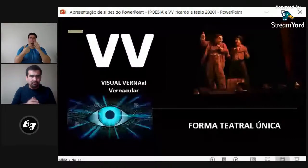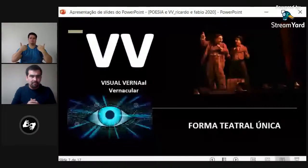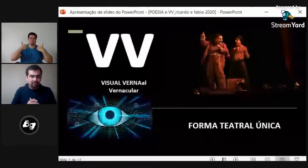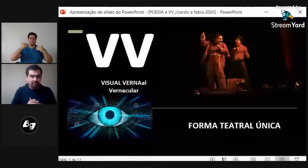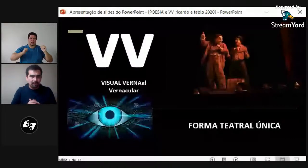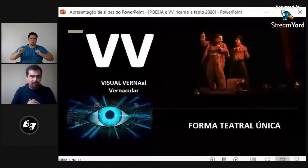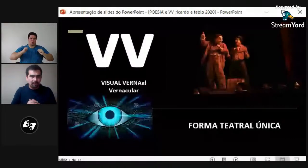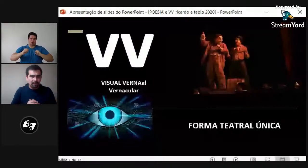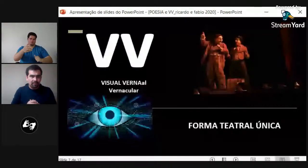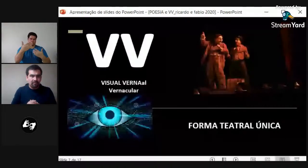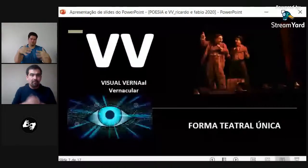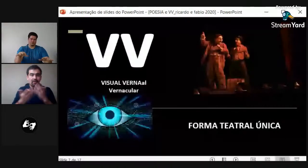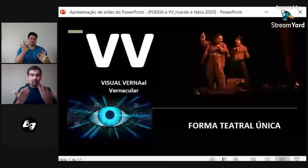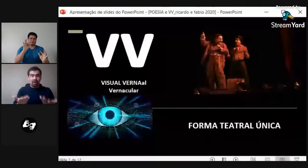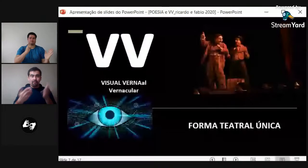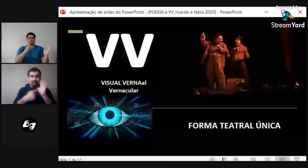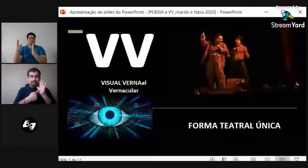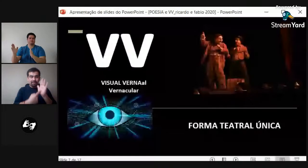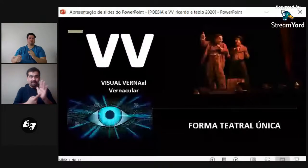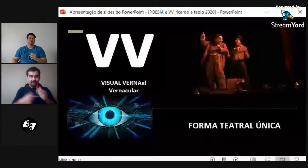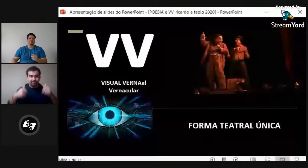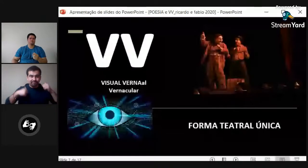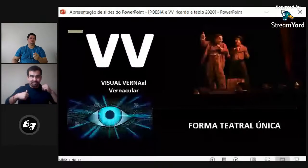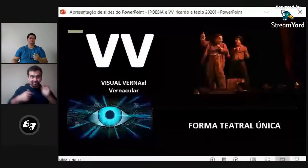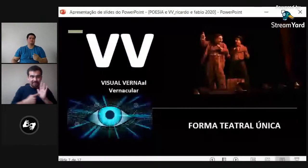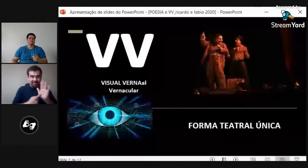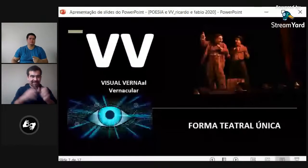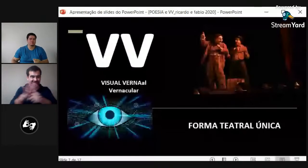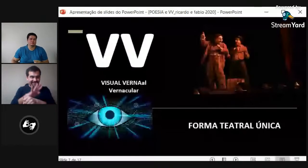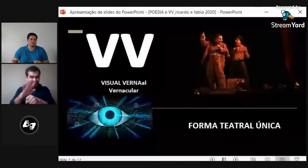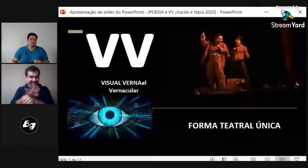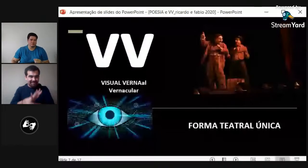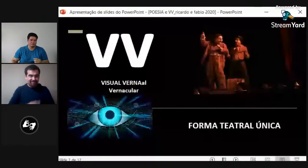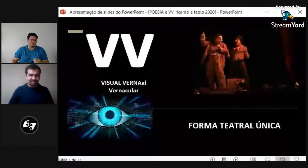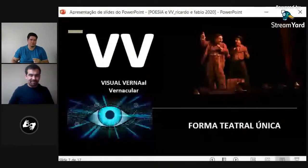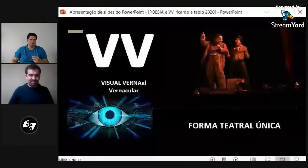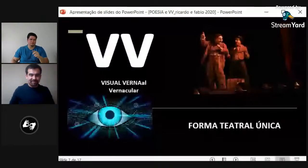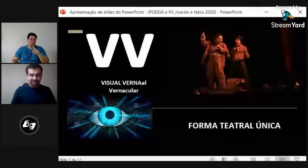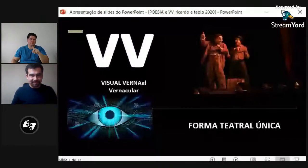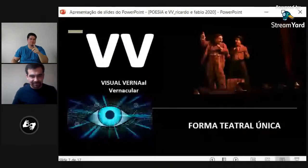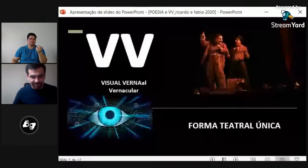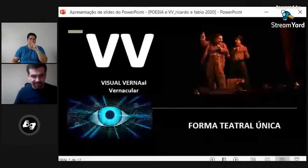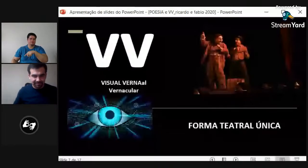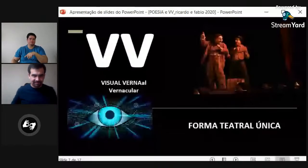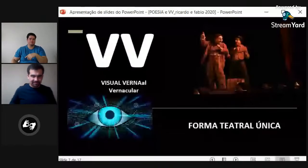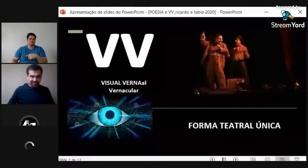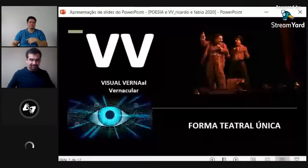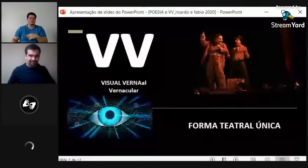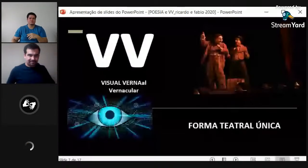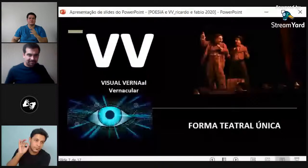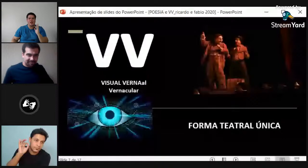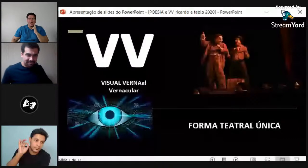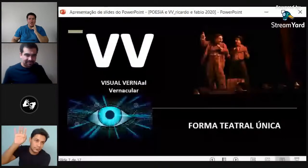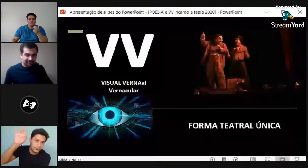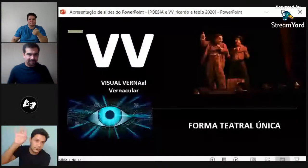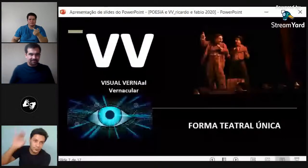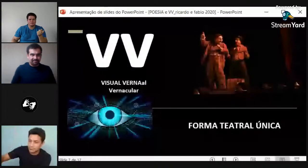visualmente nuestros significados. Y que a través de lo visual quede claro que se está representando.